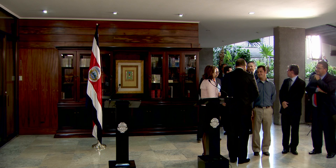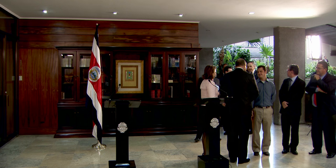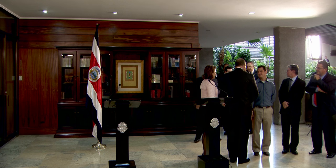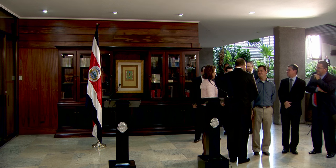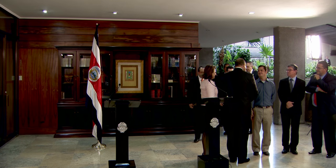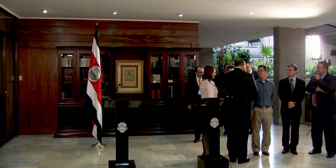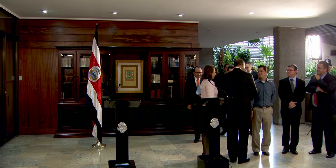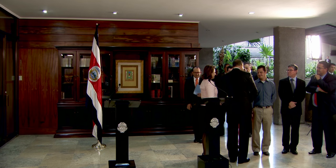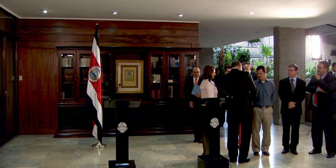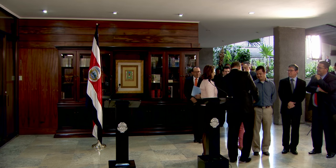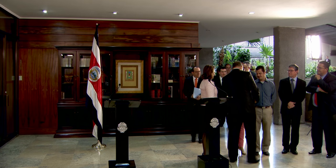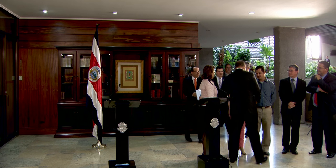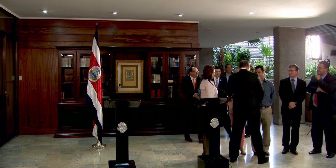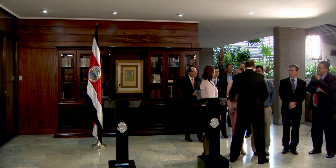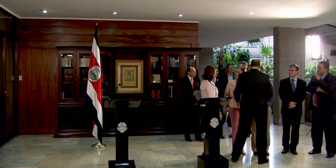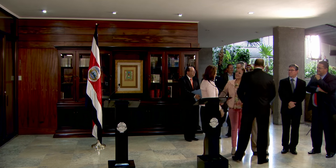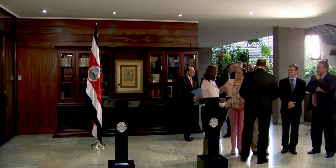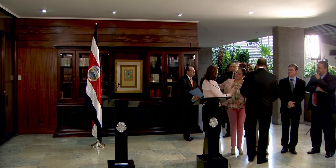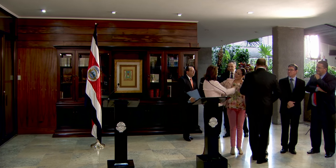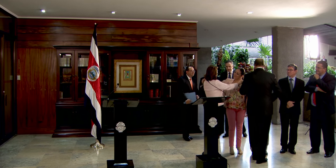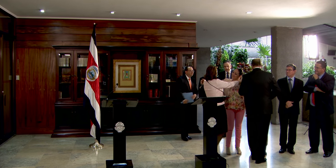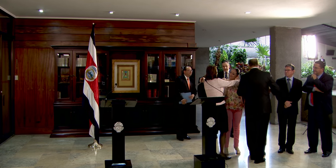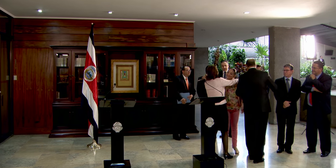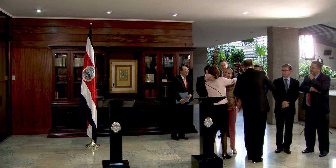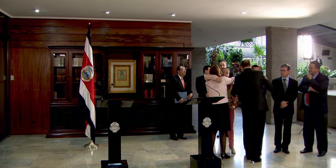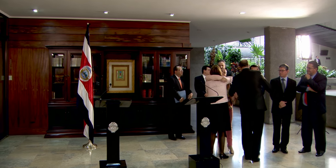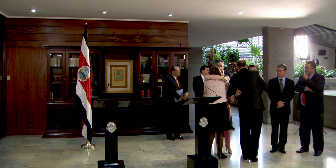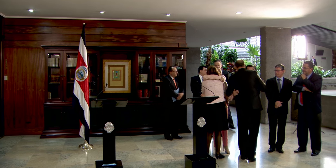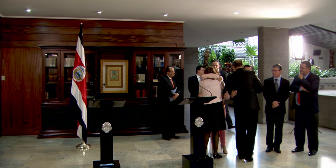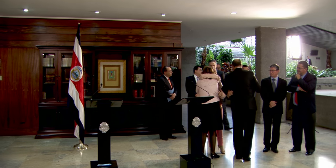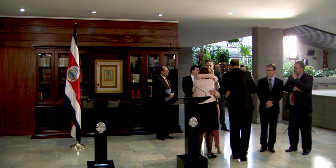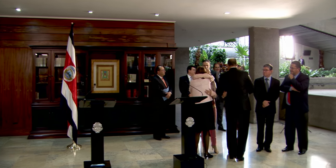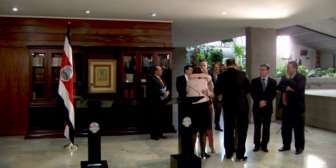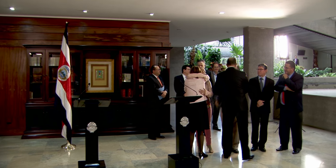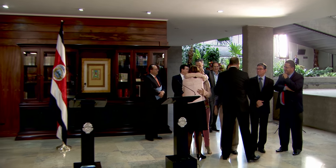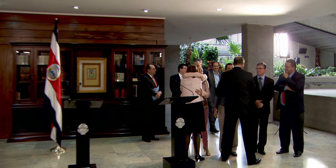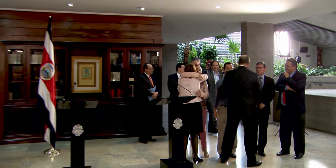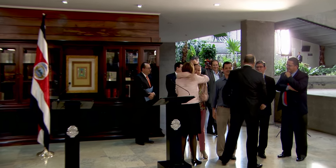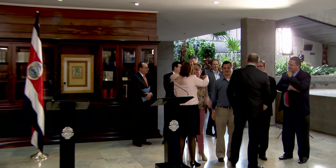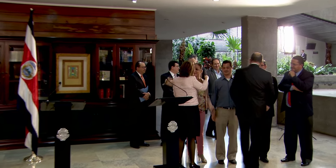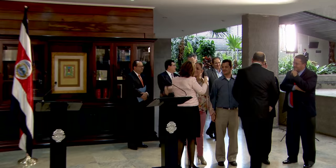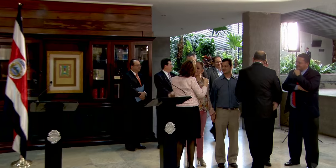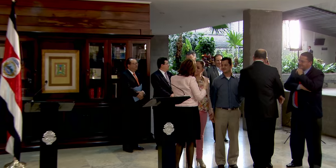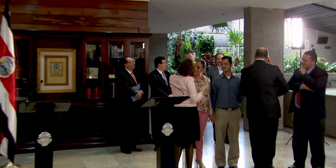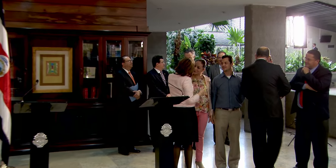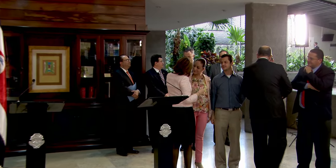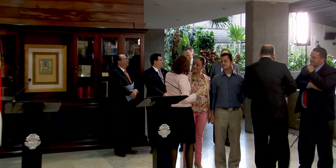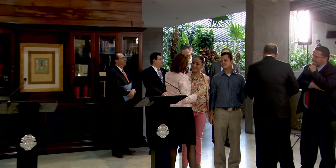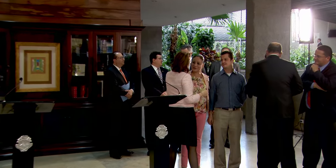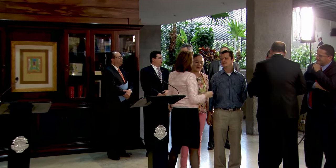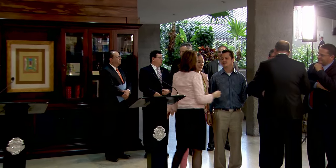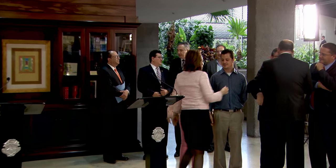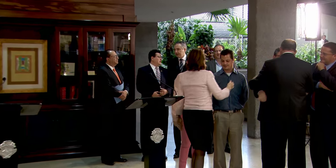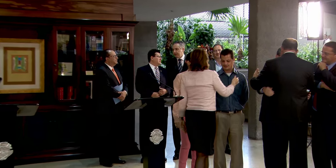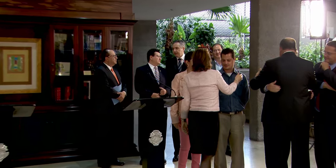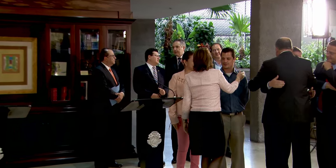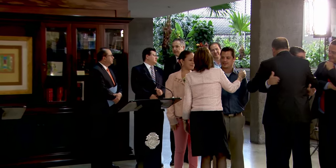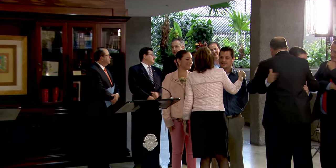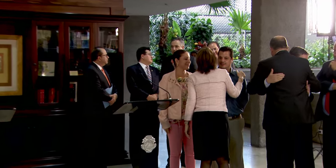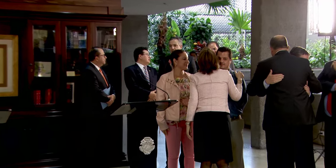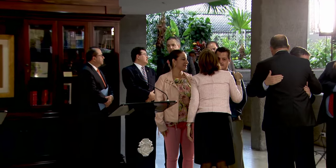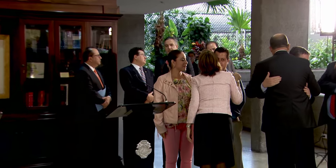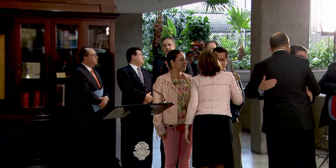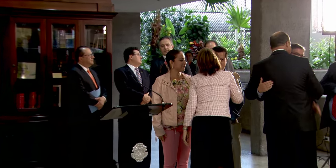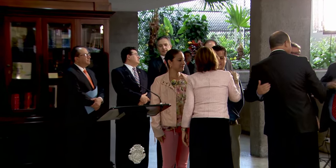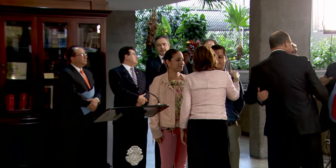Esteban Chacón y Evelyn Espinosa, familias que han luchado enormemente por la fecundación en